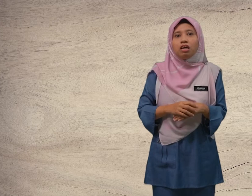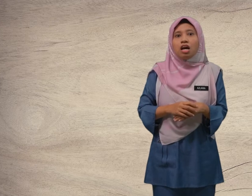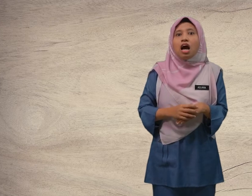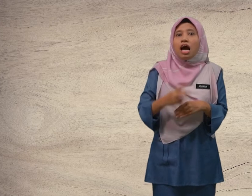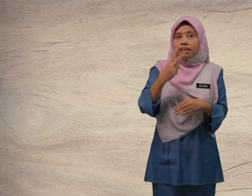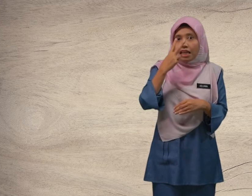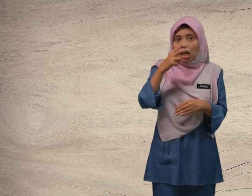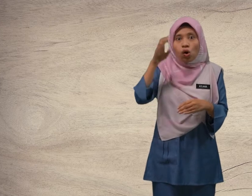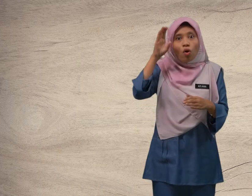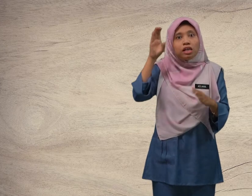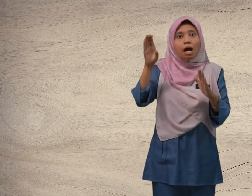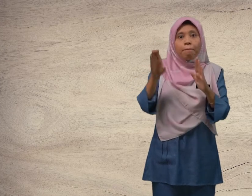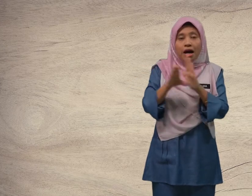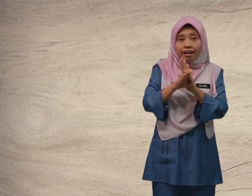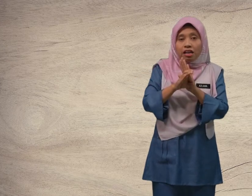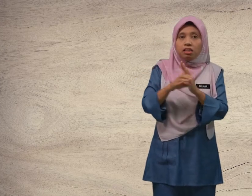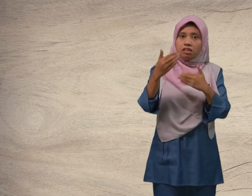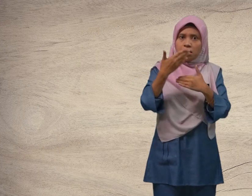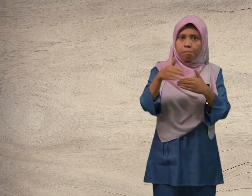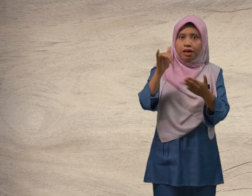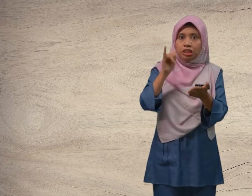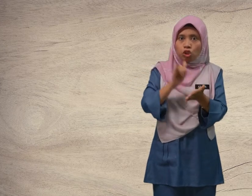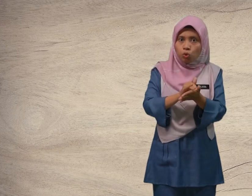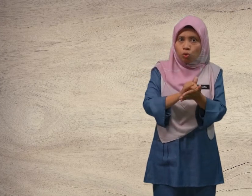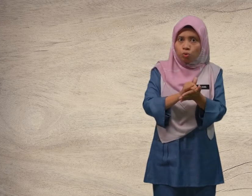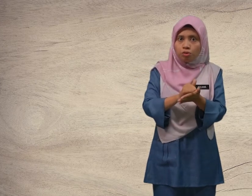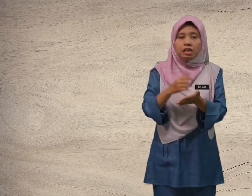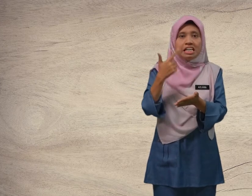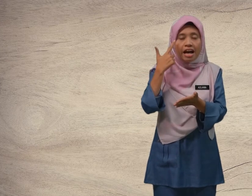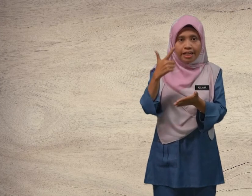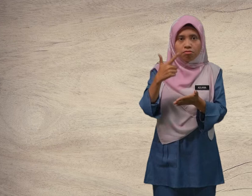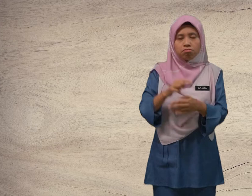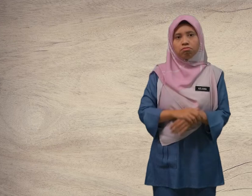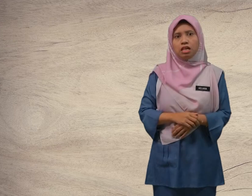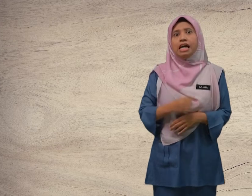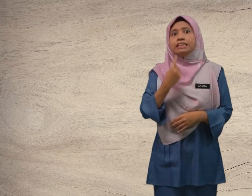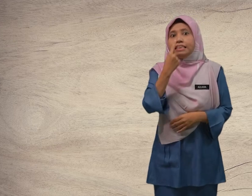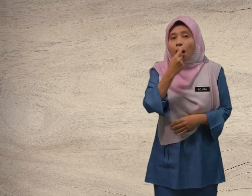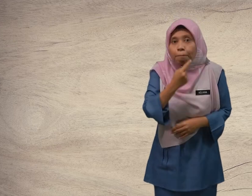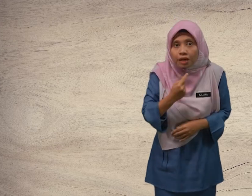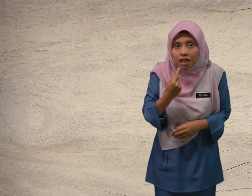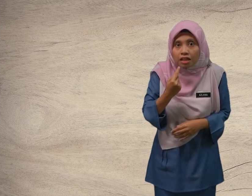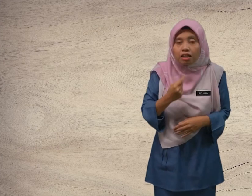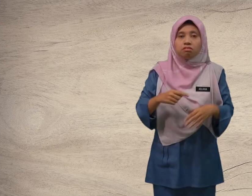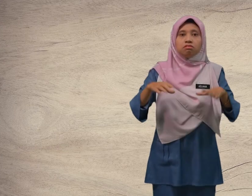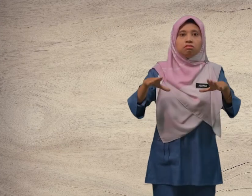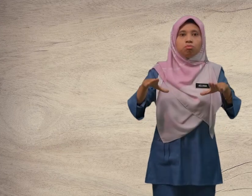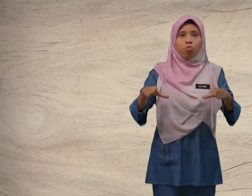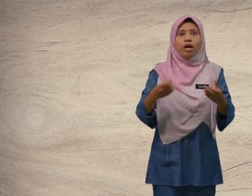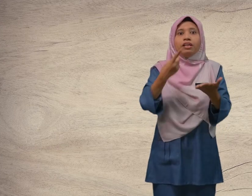Tengok gambar. Lepas itu, lihat. Siapa? Buat